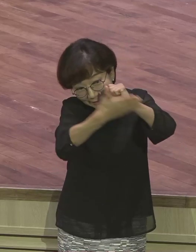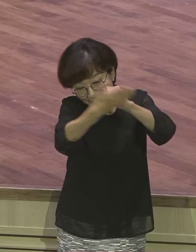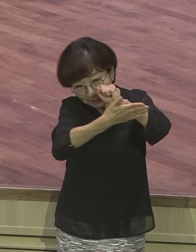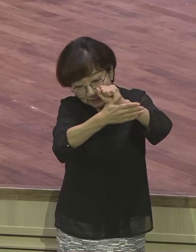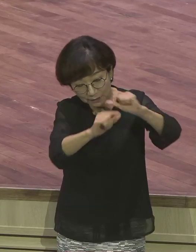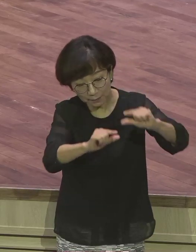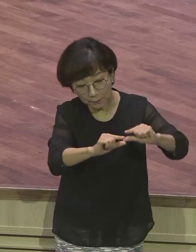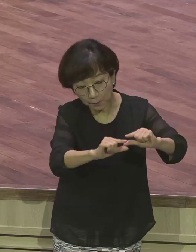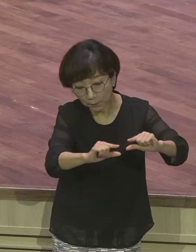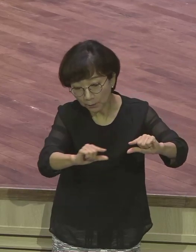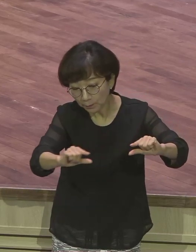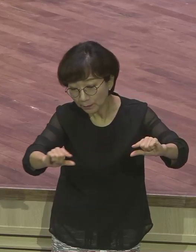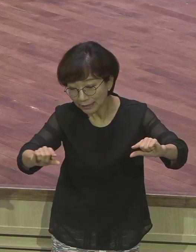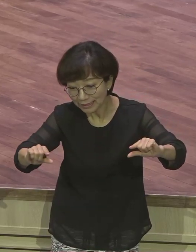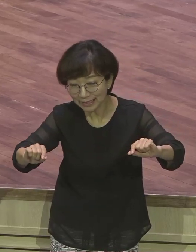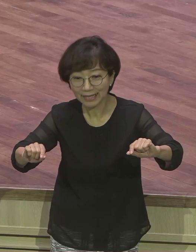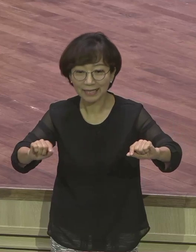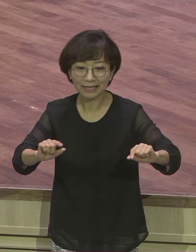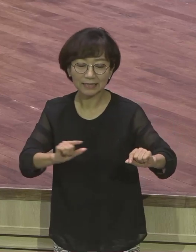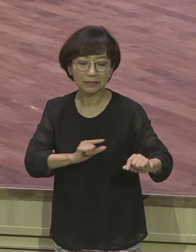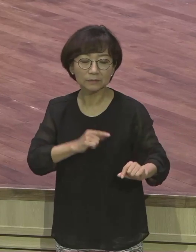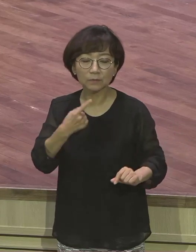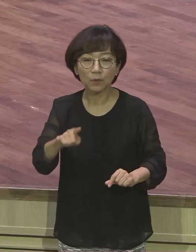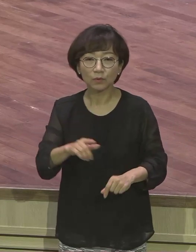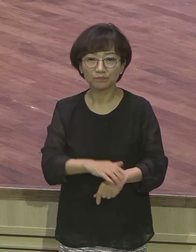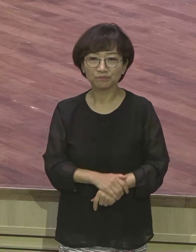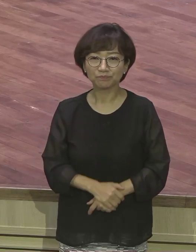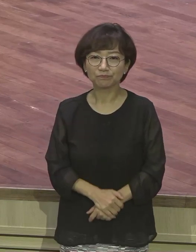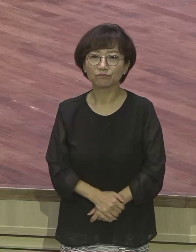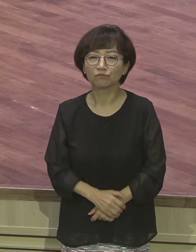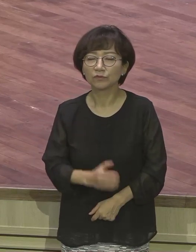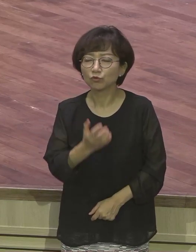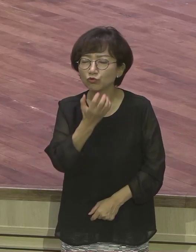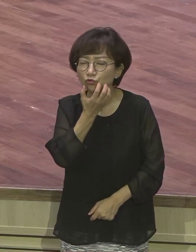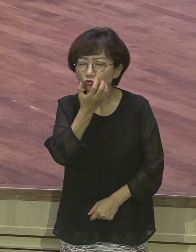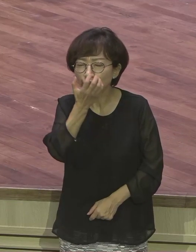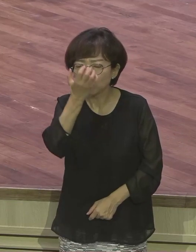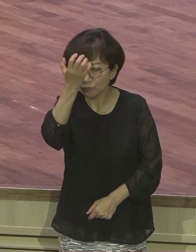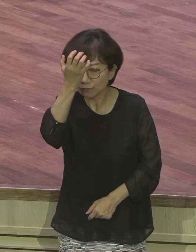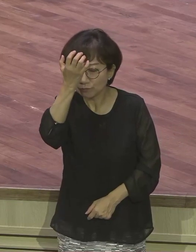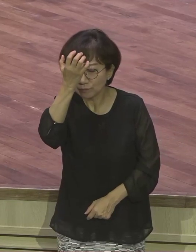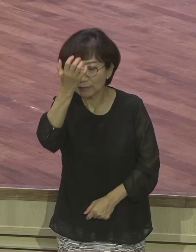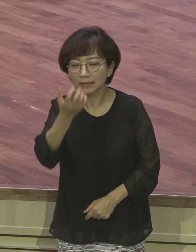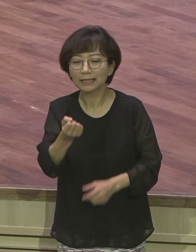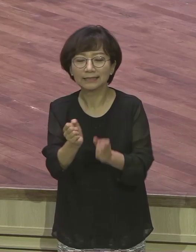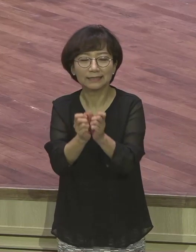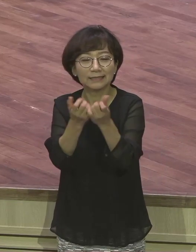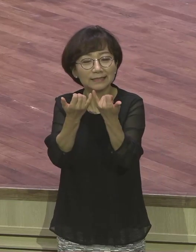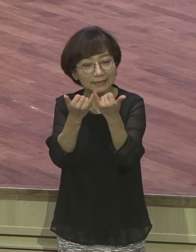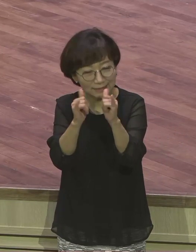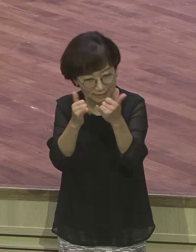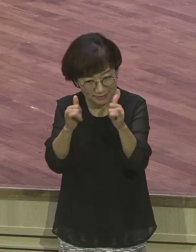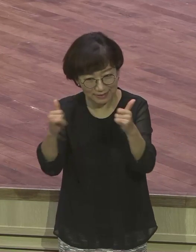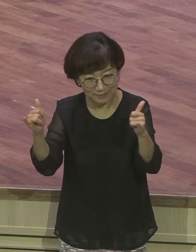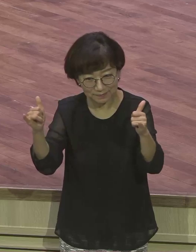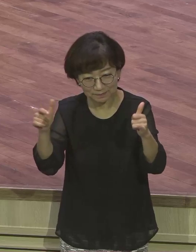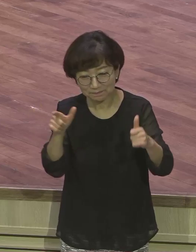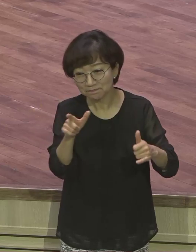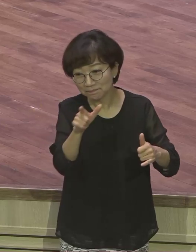드리머 드리머 드리머 꿈꾸는 사람 이래 적어놨어요. 드리머 드림이 꿈이잖아요.